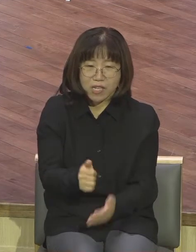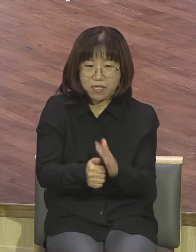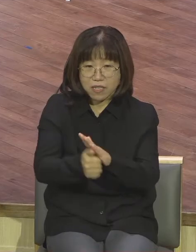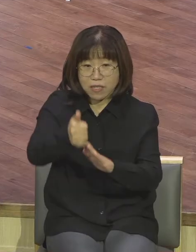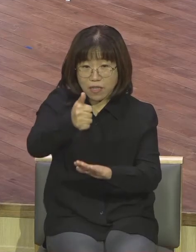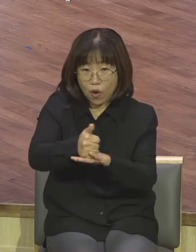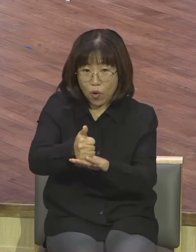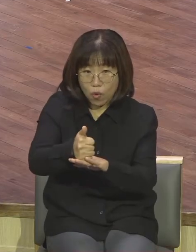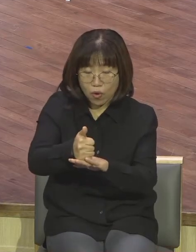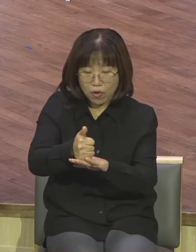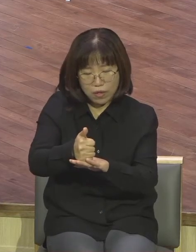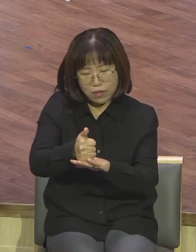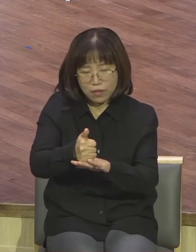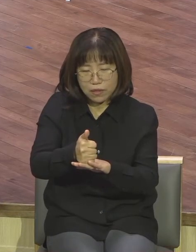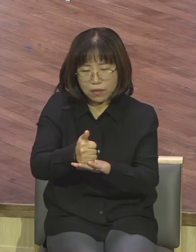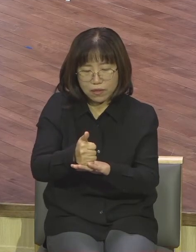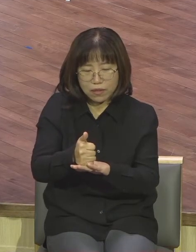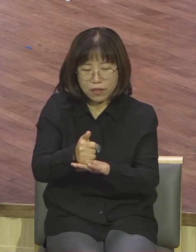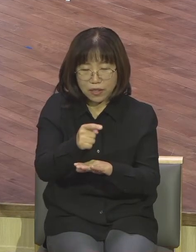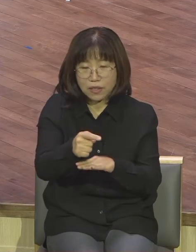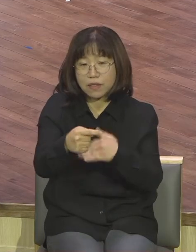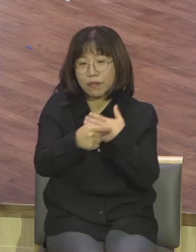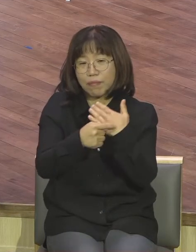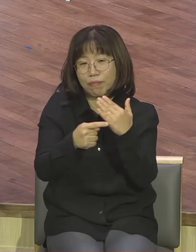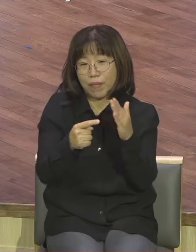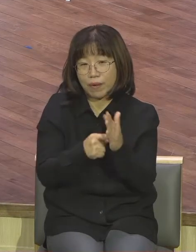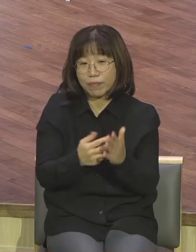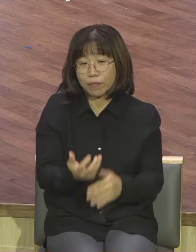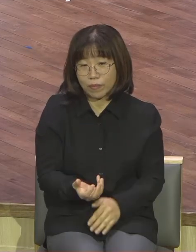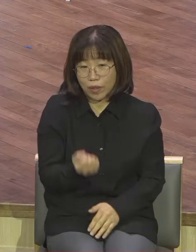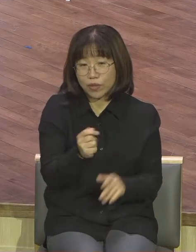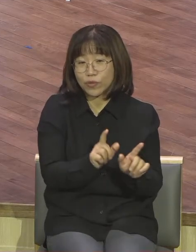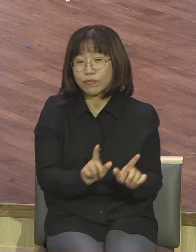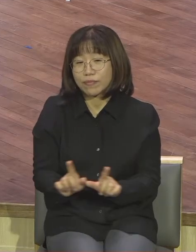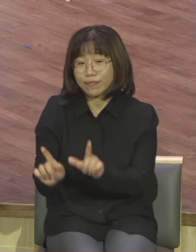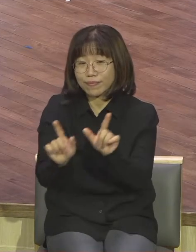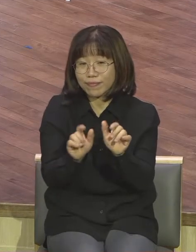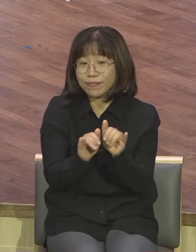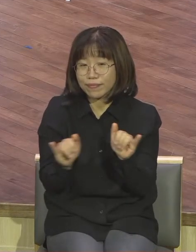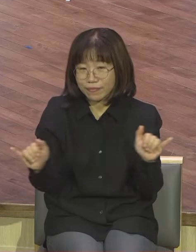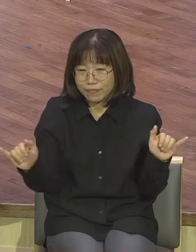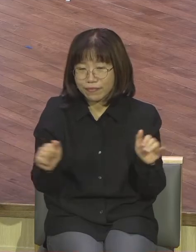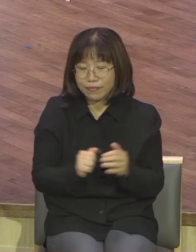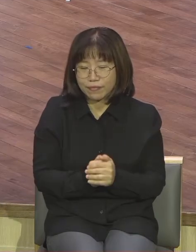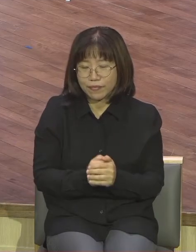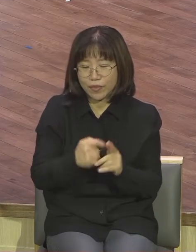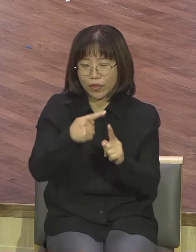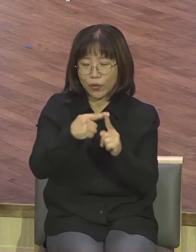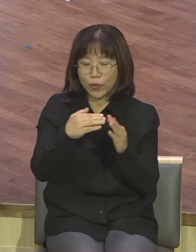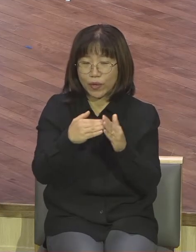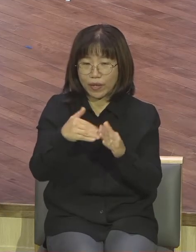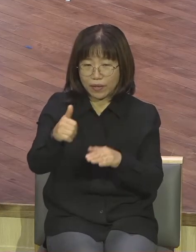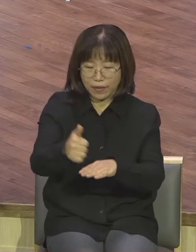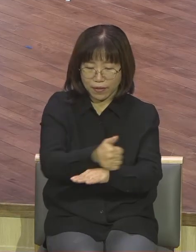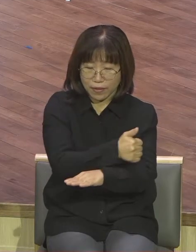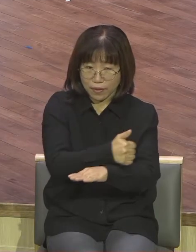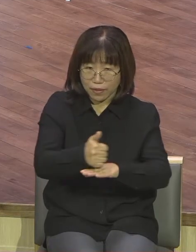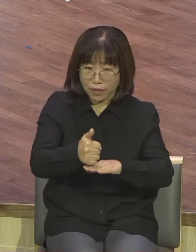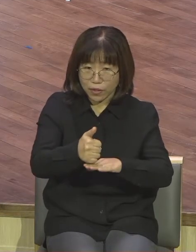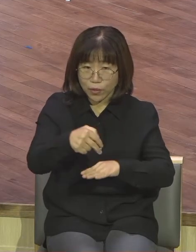이런 마음을 가지고 교회를 다니는 사람은 하나님은 서지 않습니다 그런데